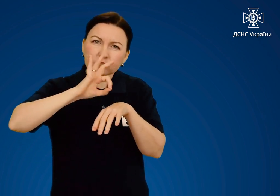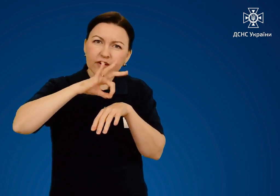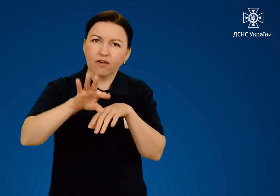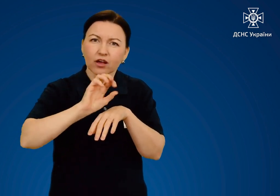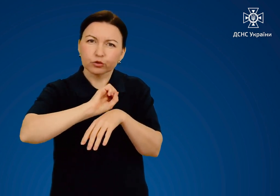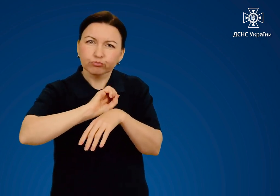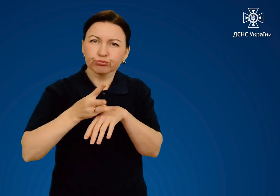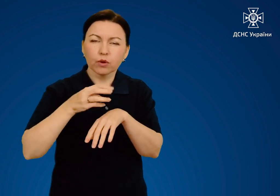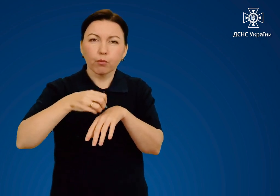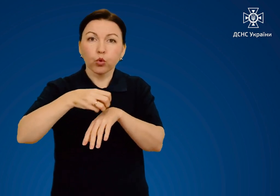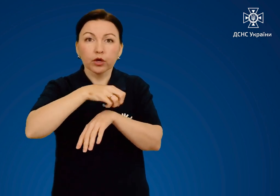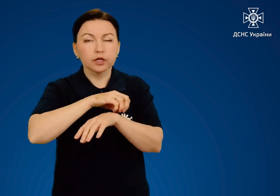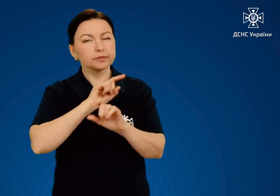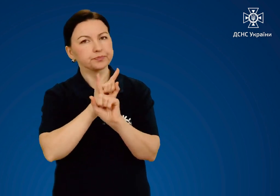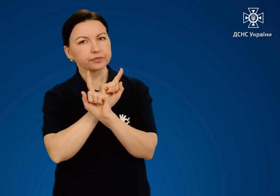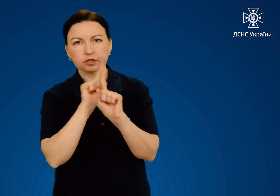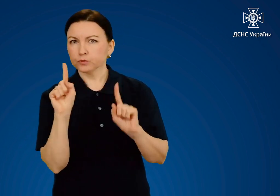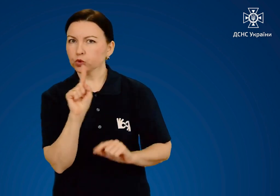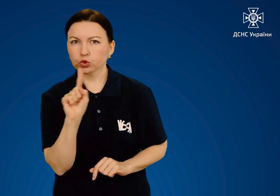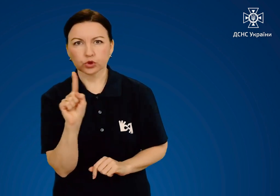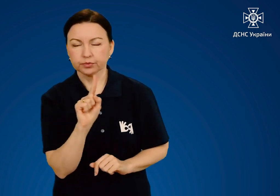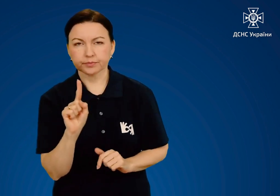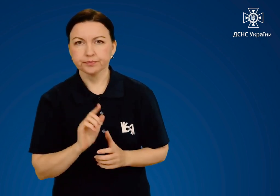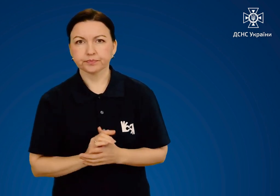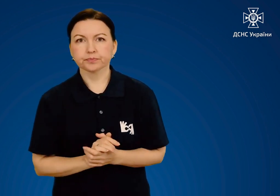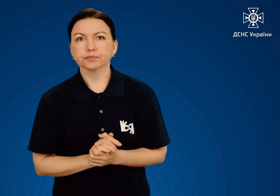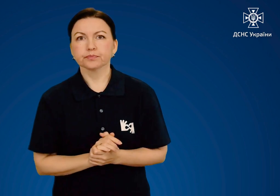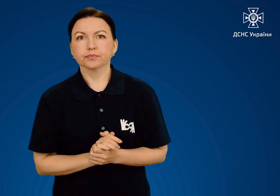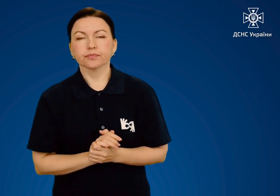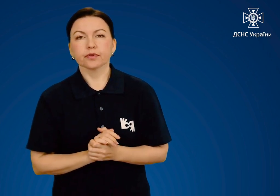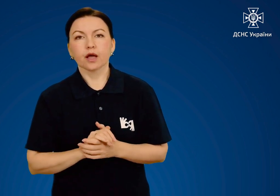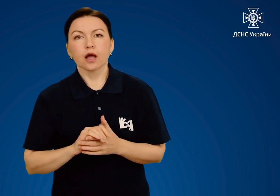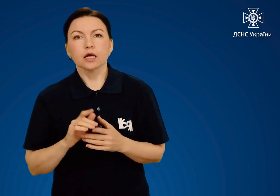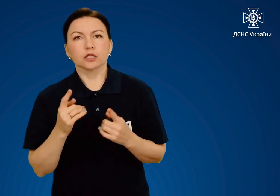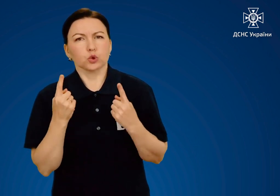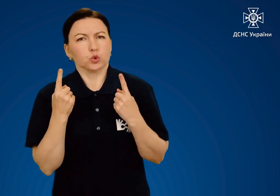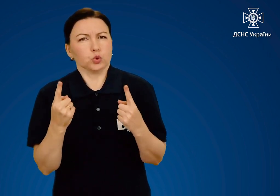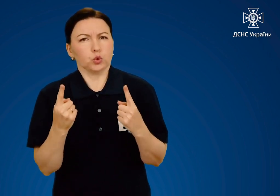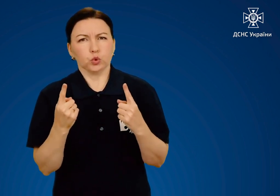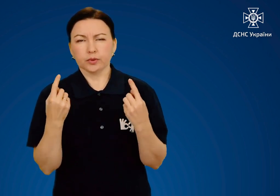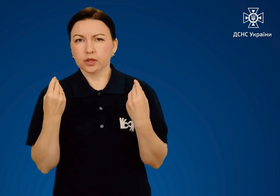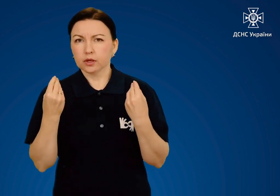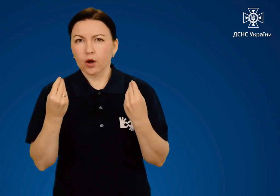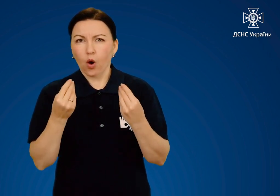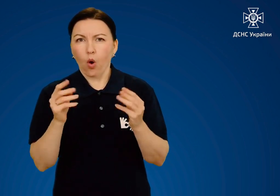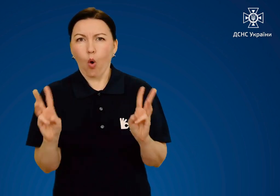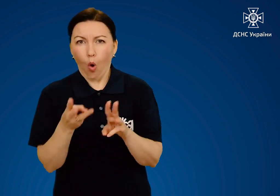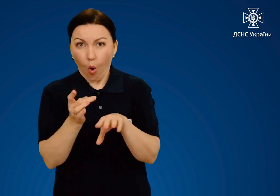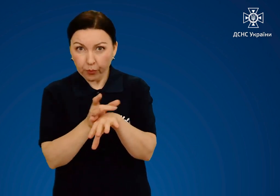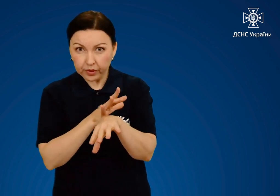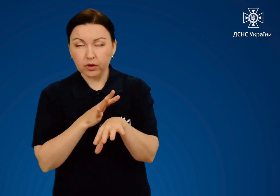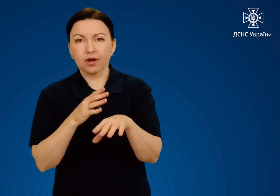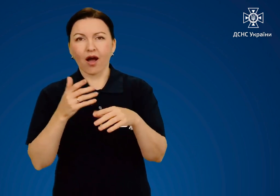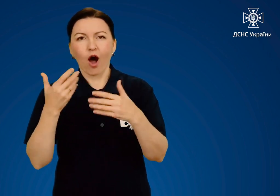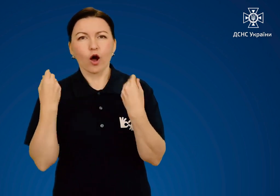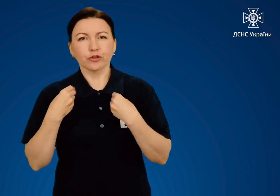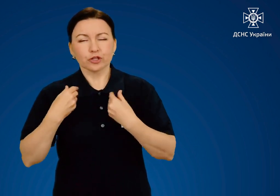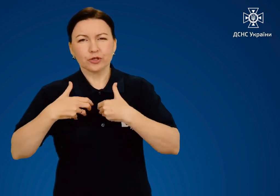пухарі не можна. При значних опіках після зняття одягу потерпілого